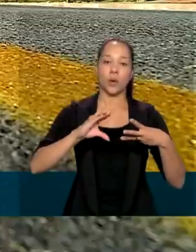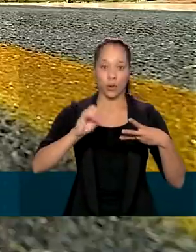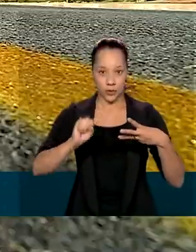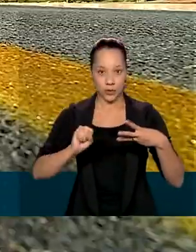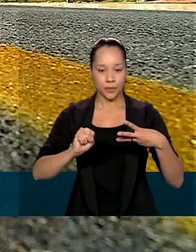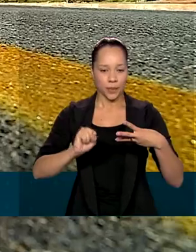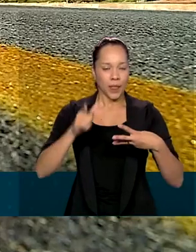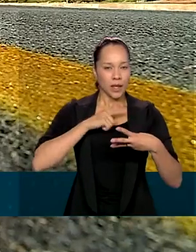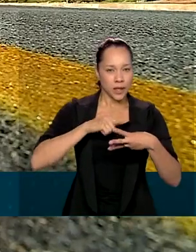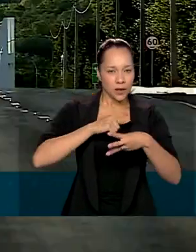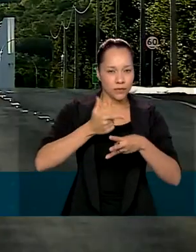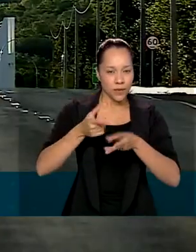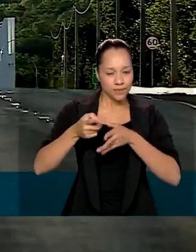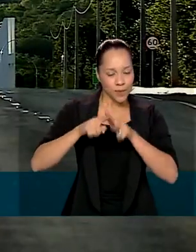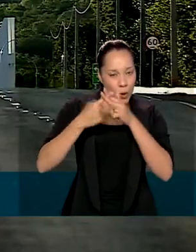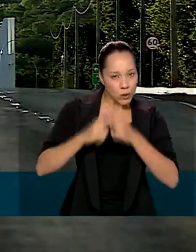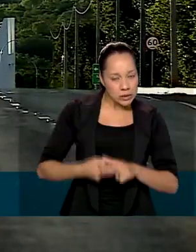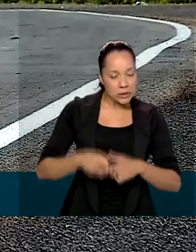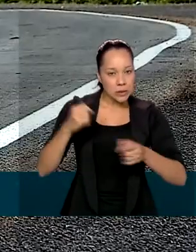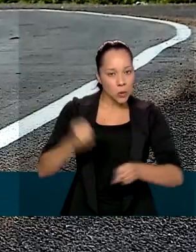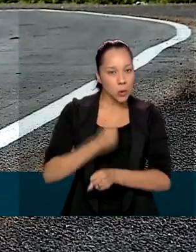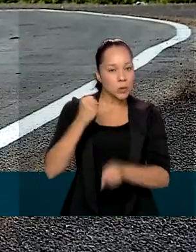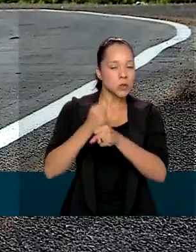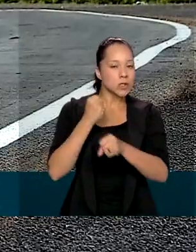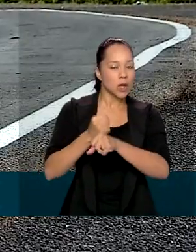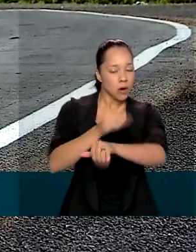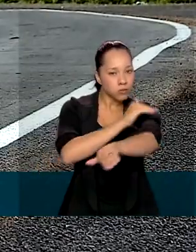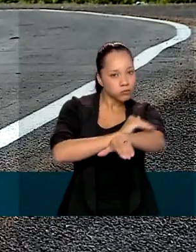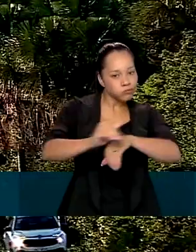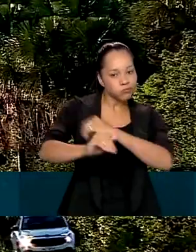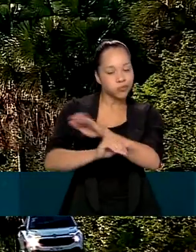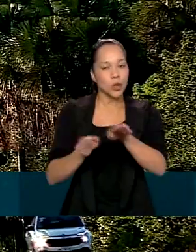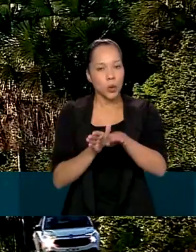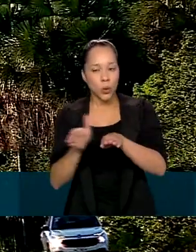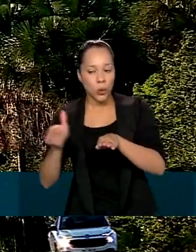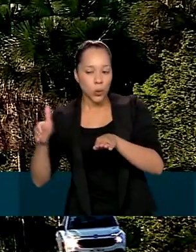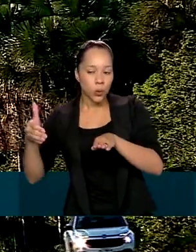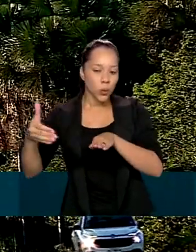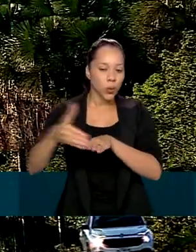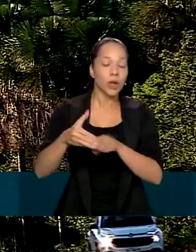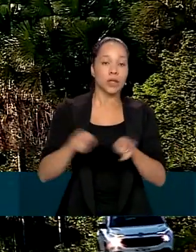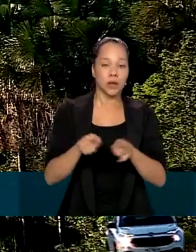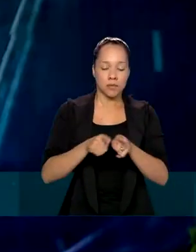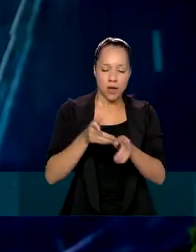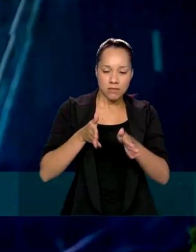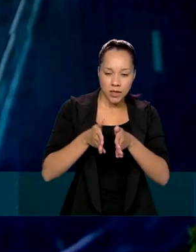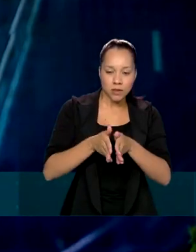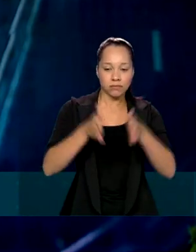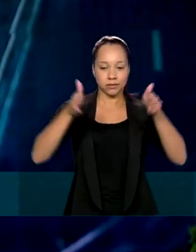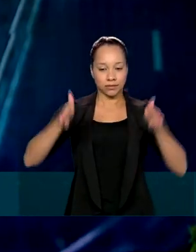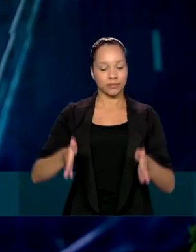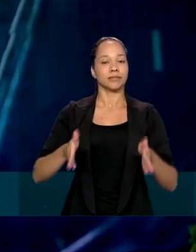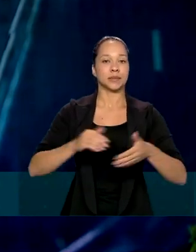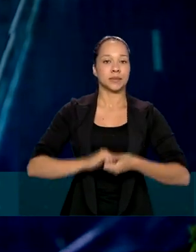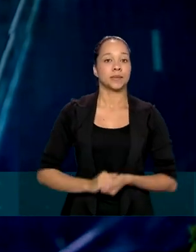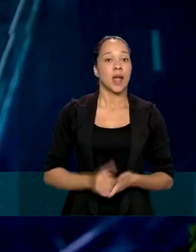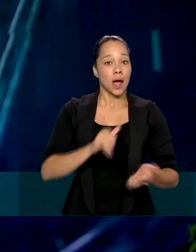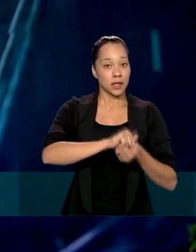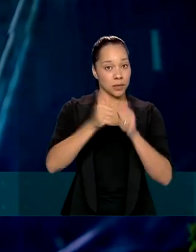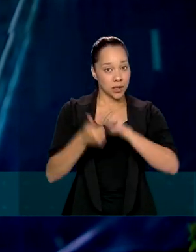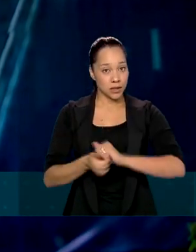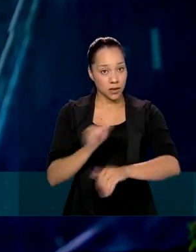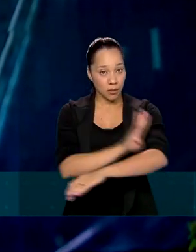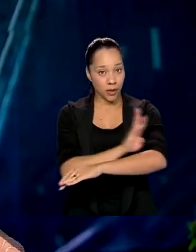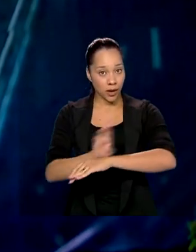a correção de traçado, a reconstrução, redefinição de curvas e o alargamento da via. As adequações na BR